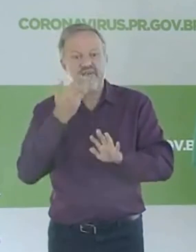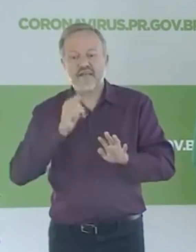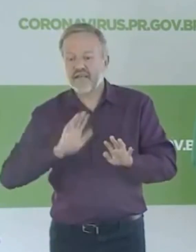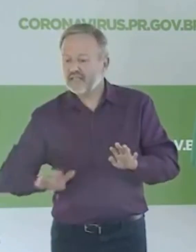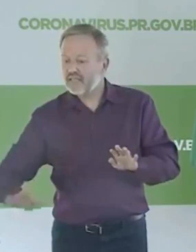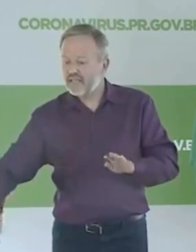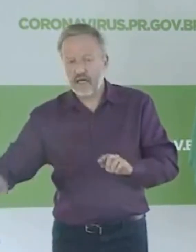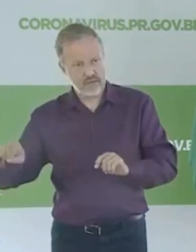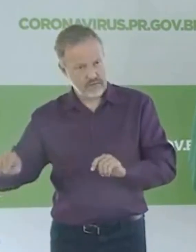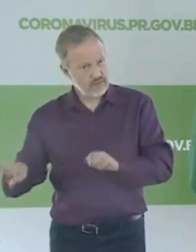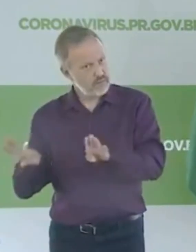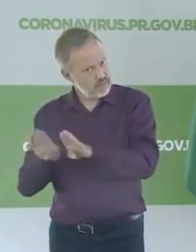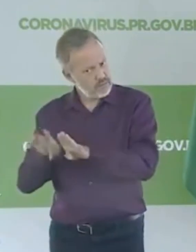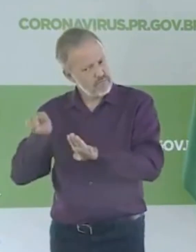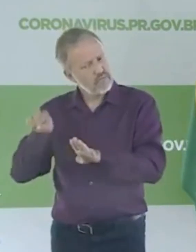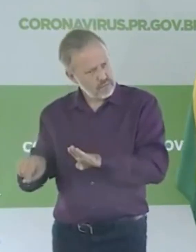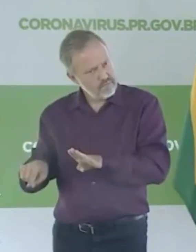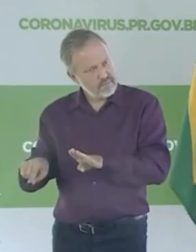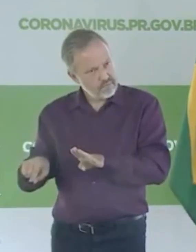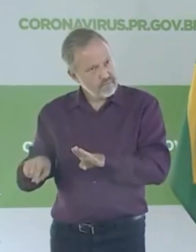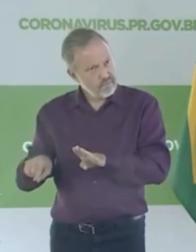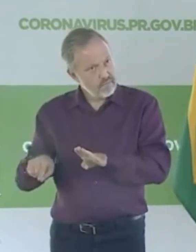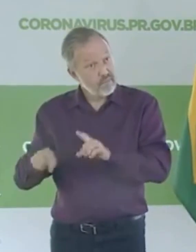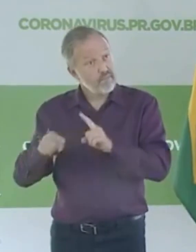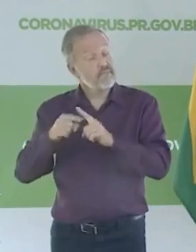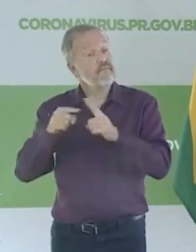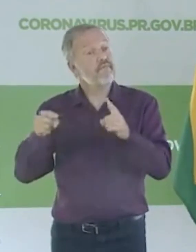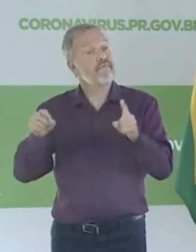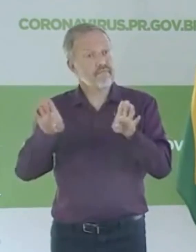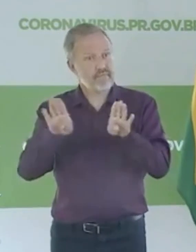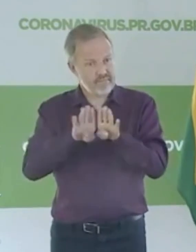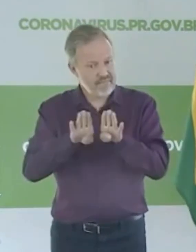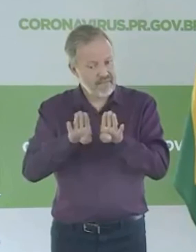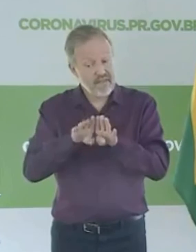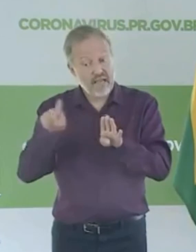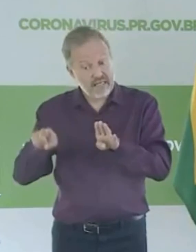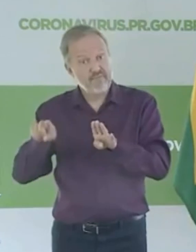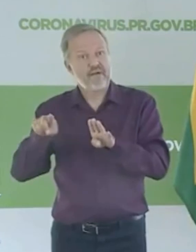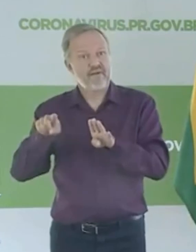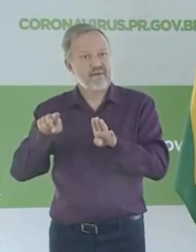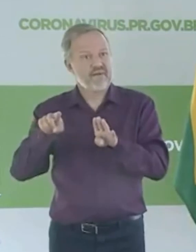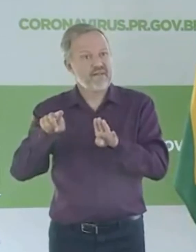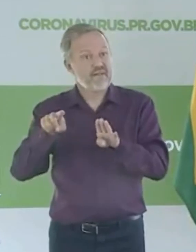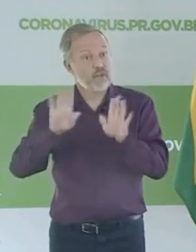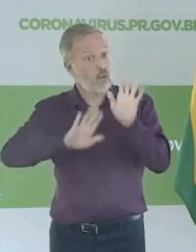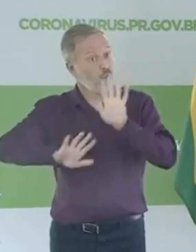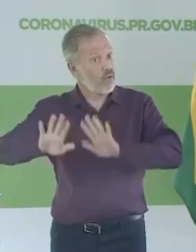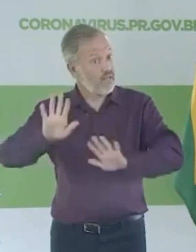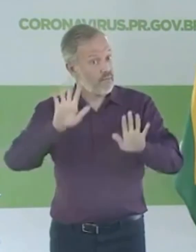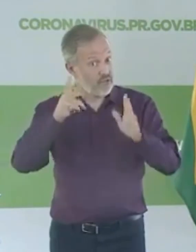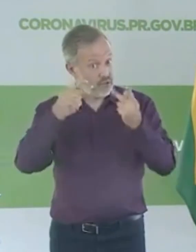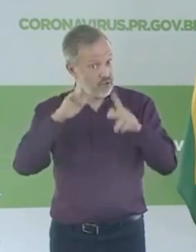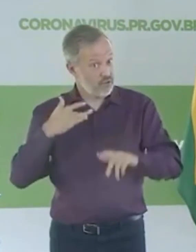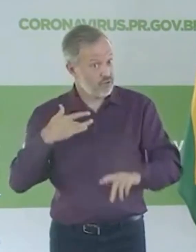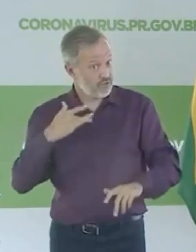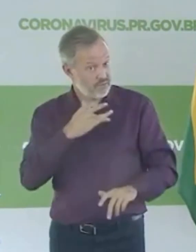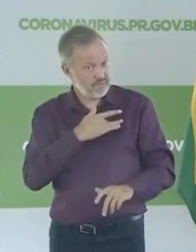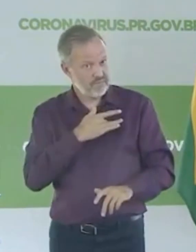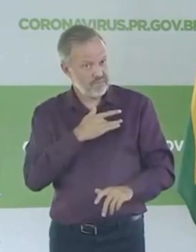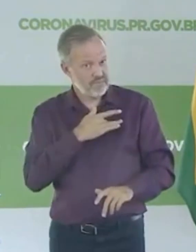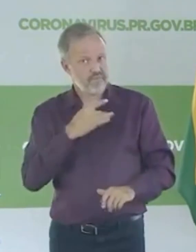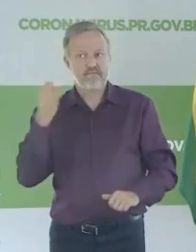cuidar com esse modelo de álcool, ele ajuda a higienizar, mas também pode trazer algum tipo de problema para a sua saúde. Importante você,